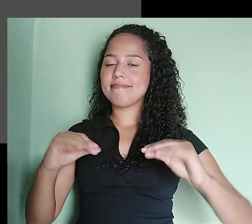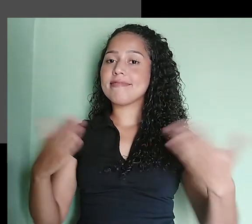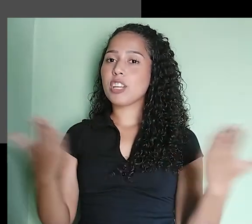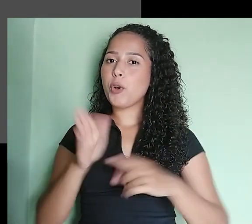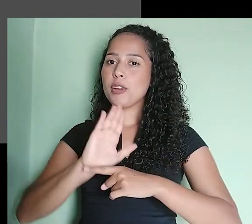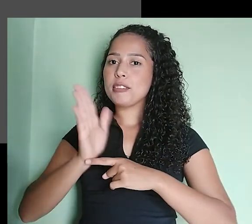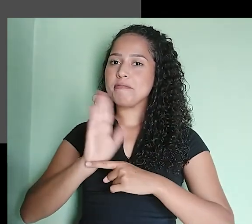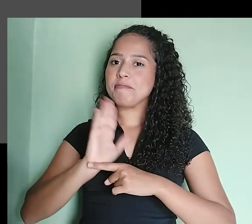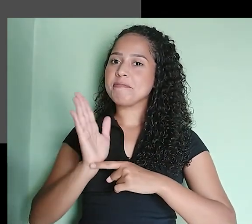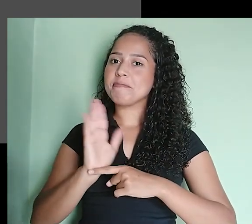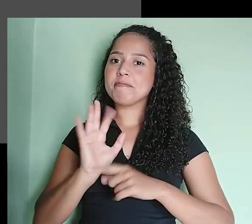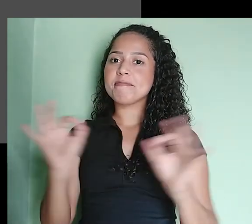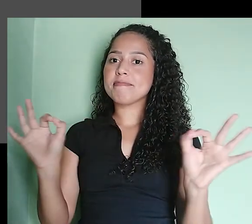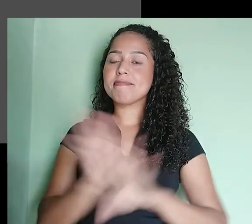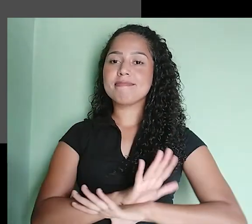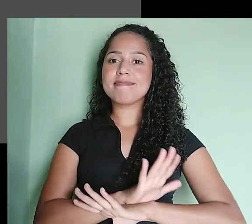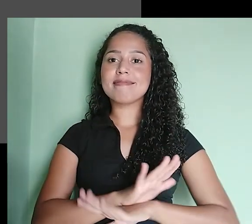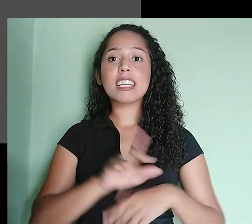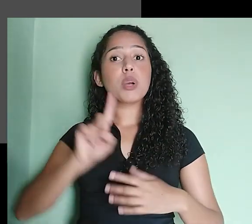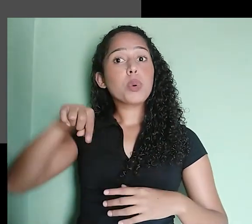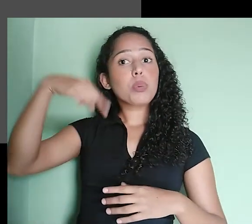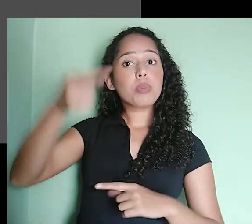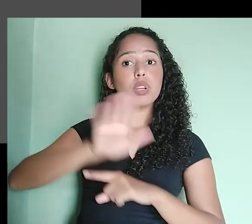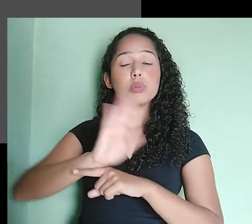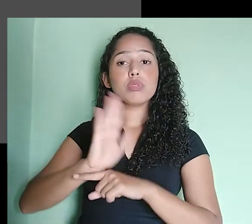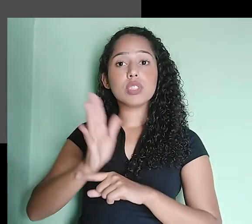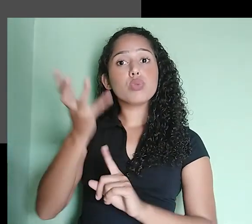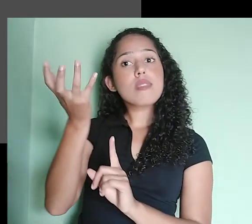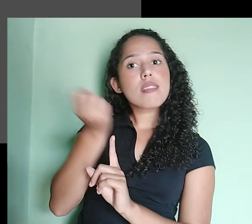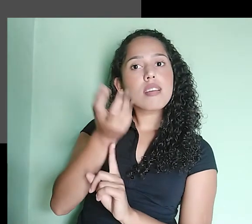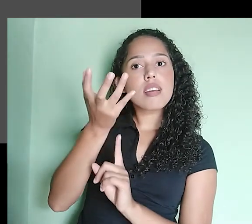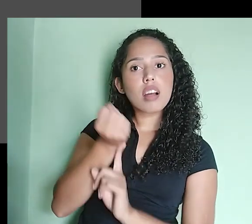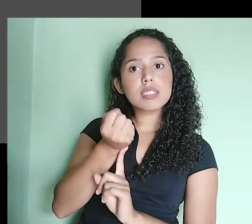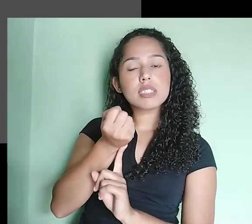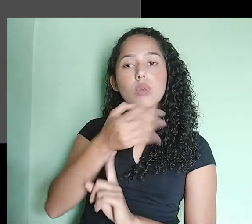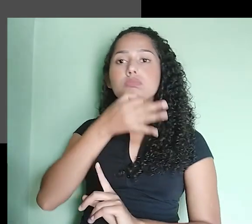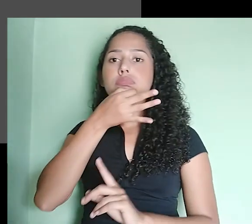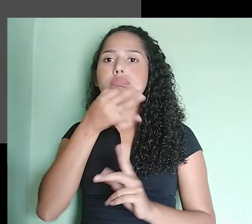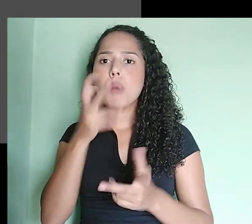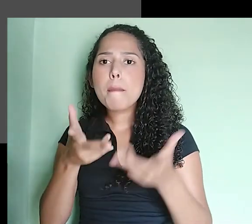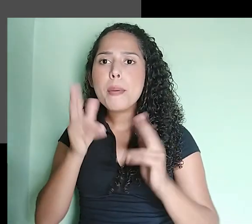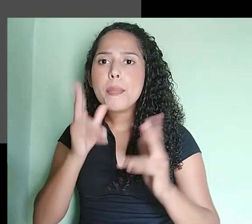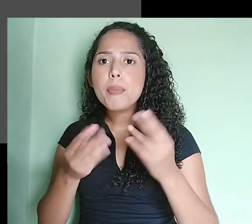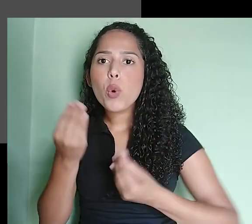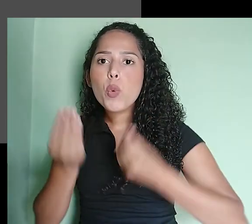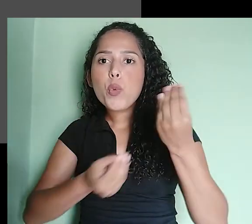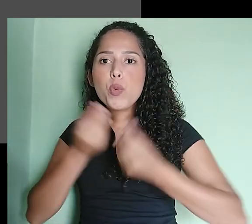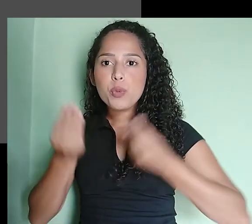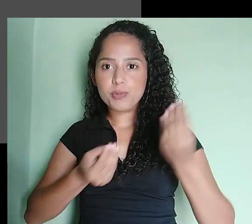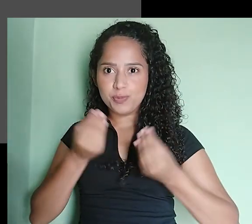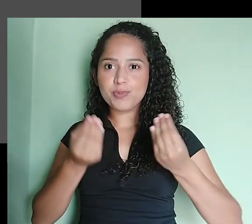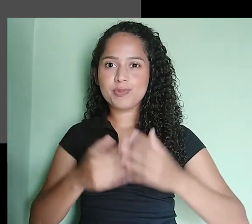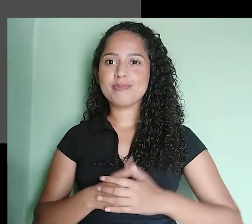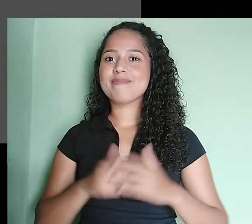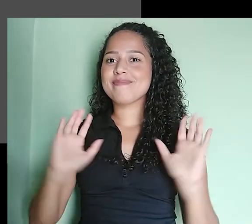vídeo. No próximo, falaremos sobre gravação e edição de áudio no Cakewalk. Te espero lá.